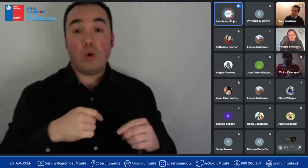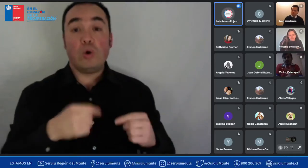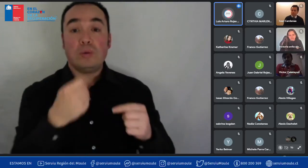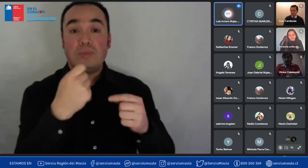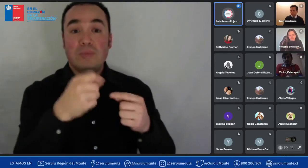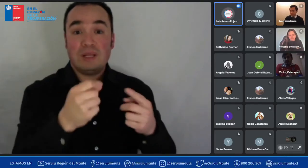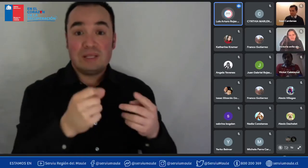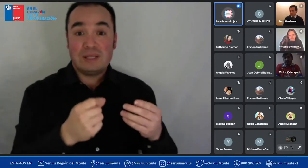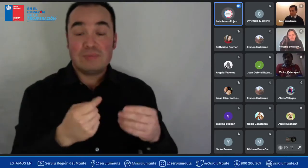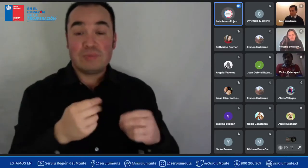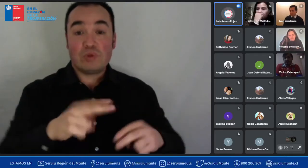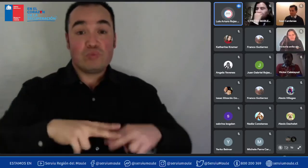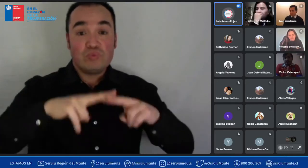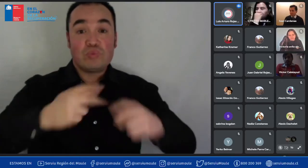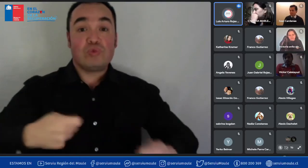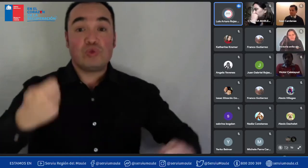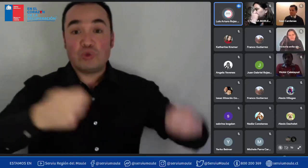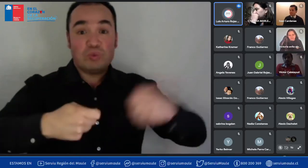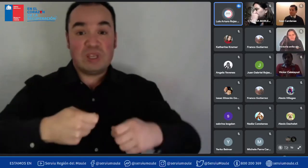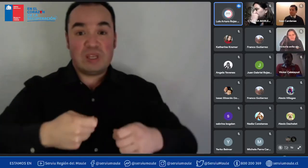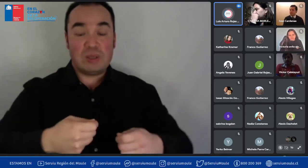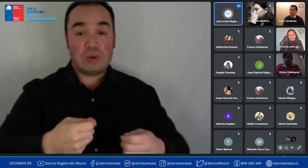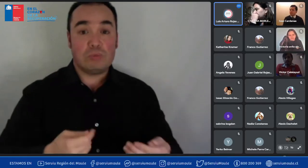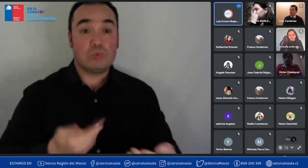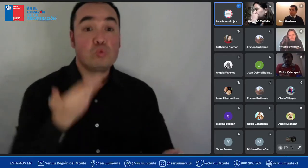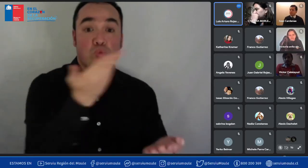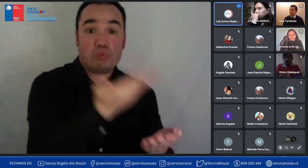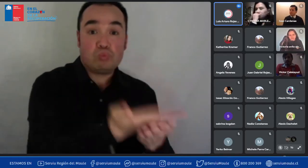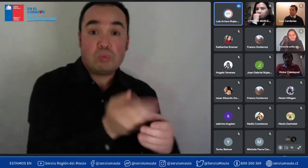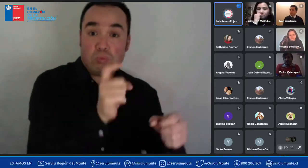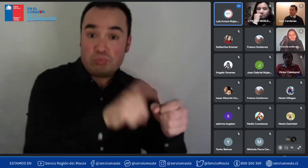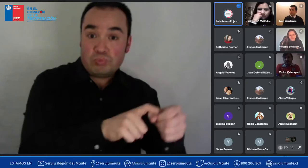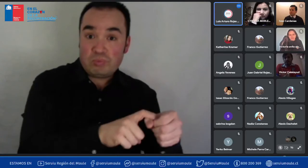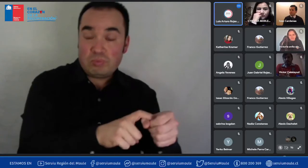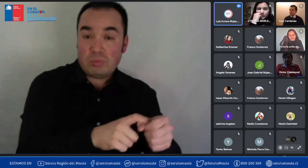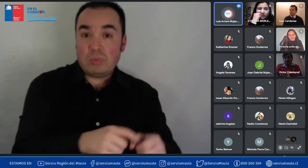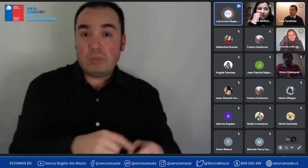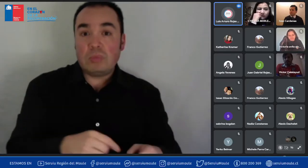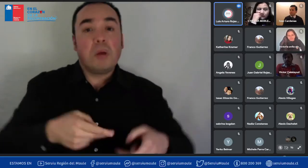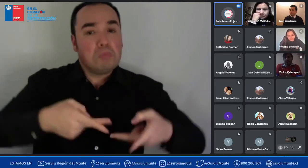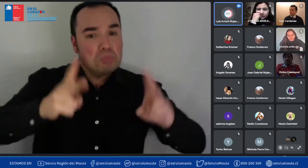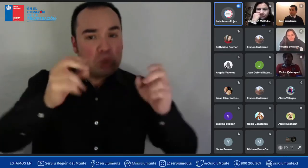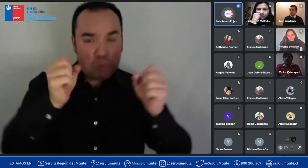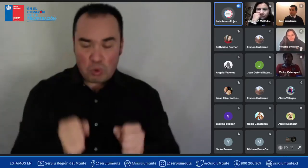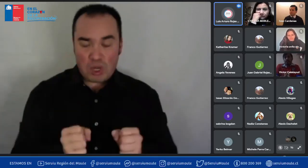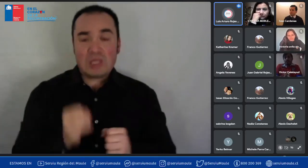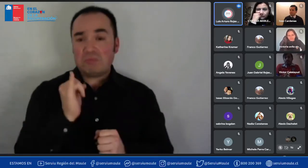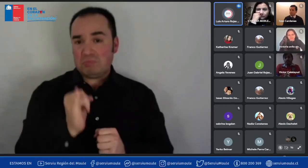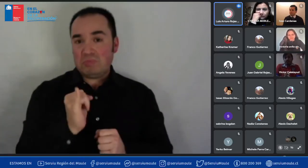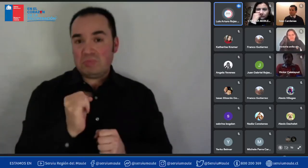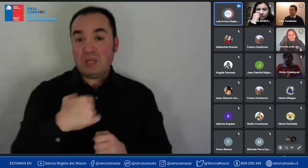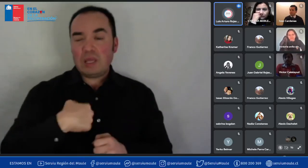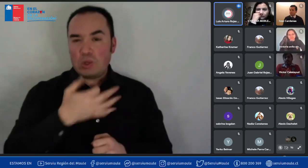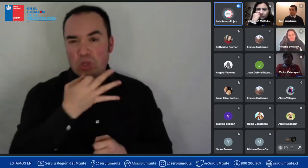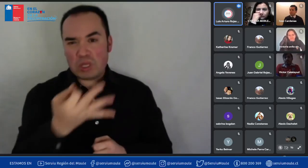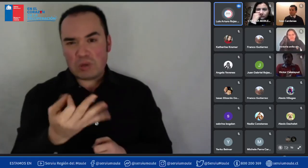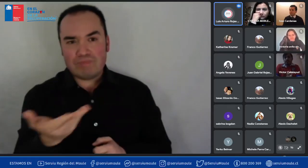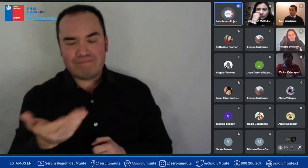universidad ya lo que yo les sugiero generalmente cuando están en época académica como se hace un poco difícil